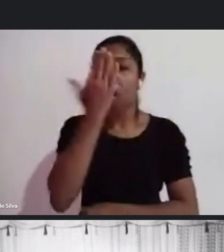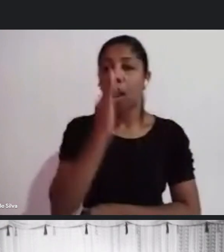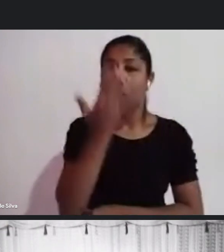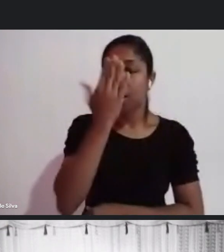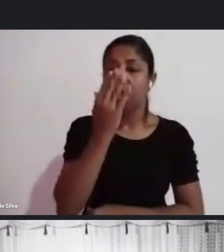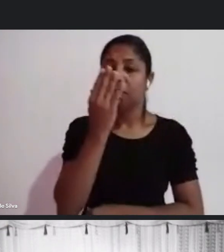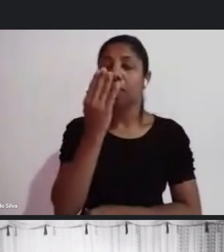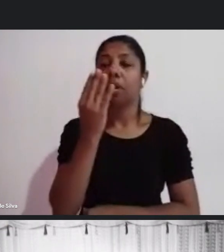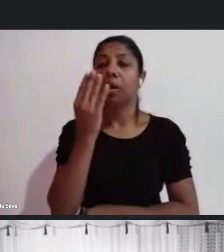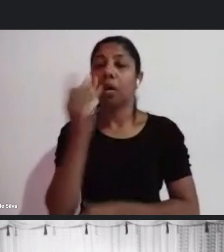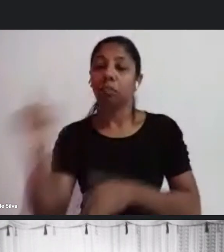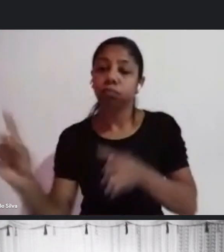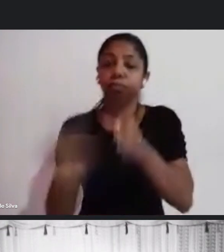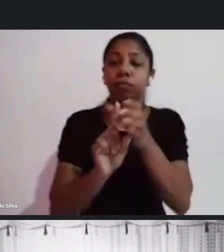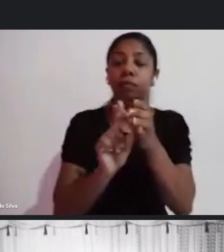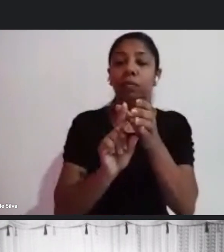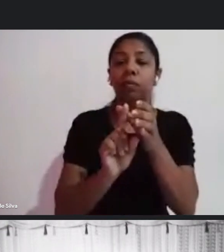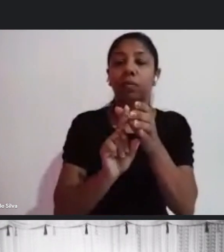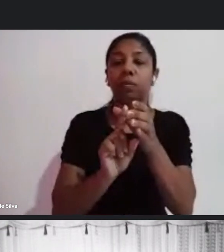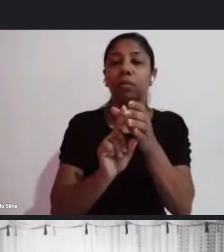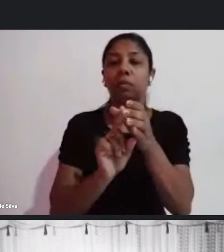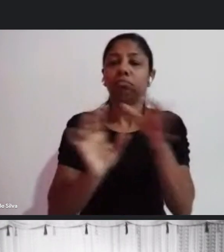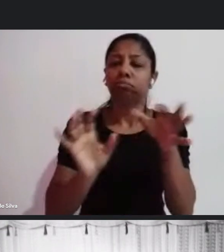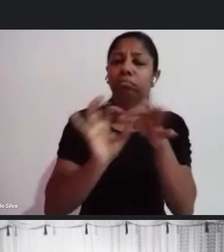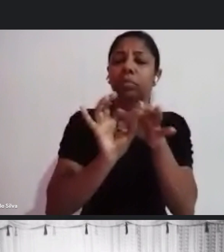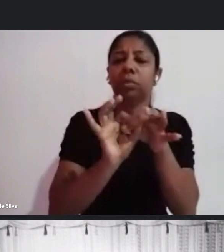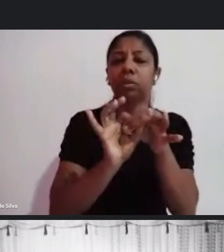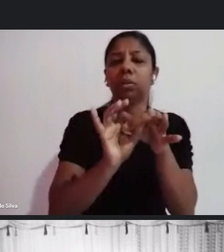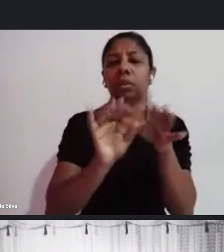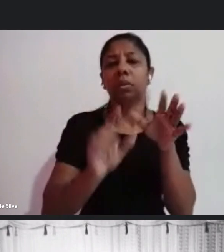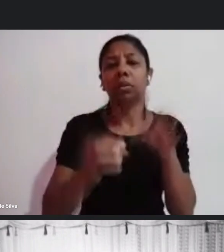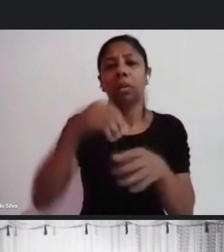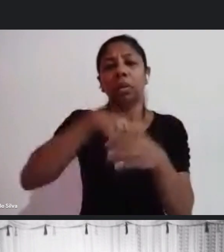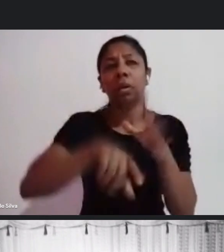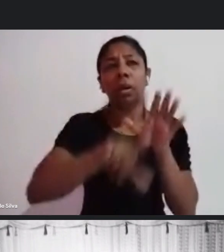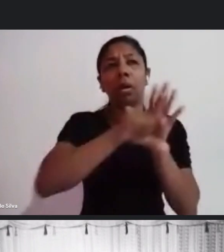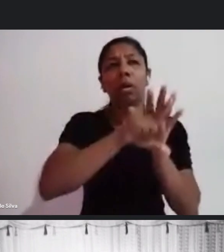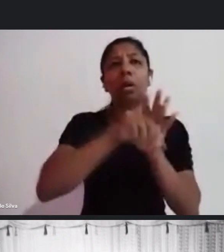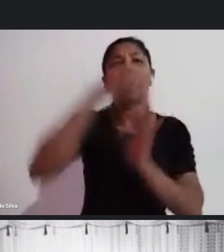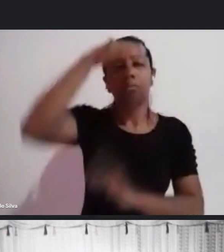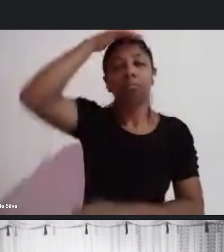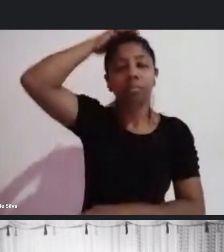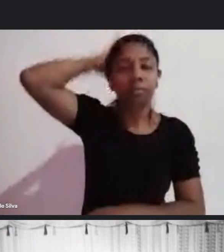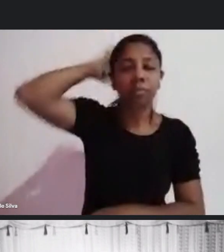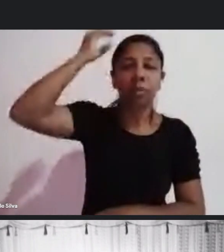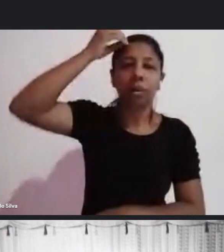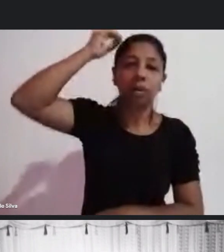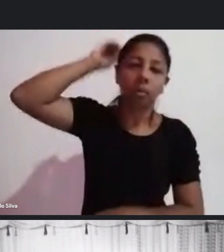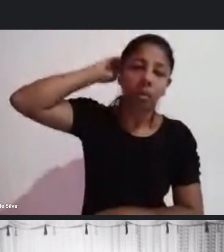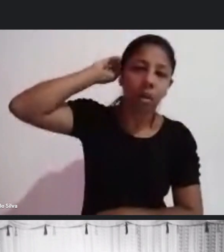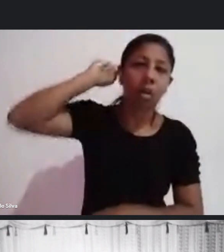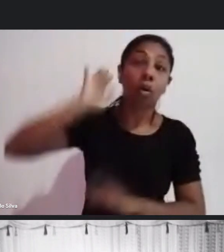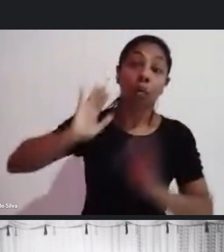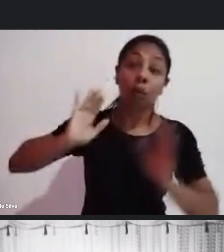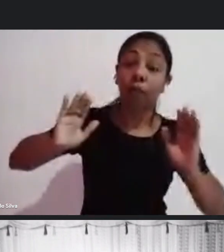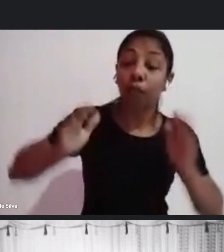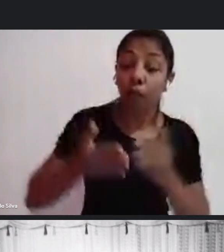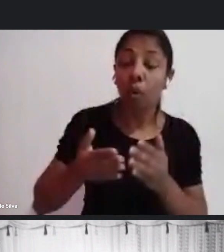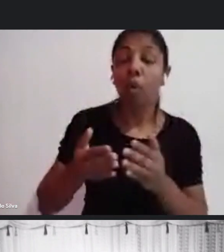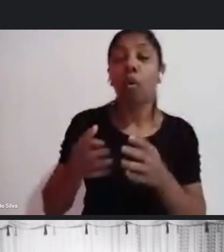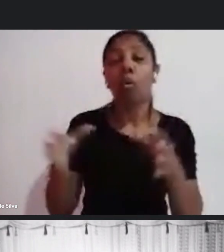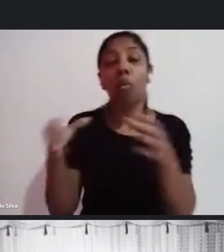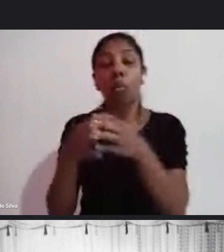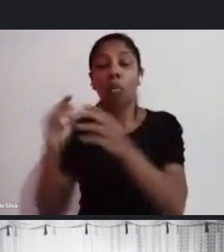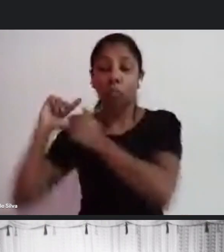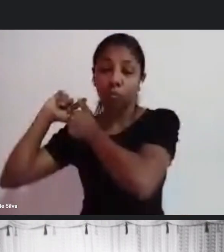onde o Carnaval vai se encaixar, principalmente com esse olhar focado para os grupos tradicionais do